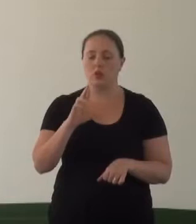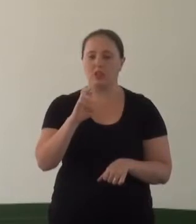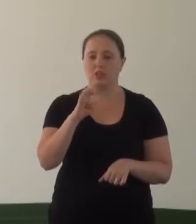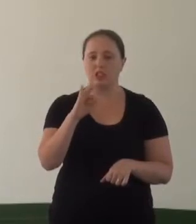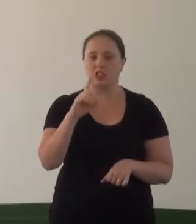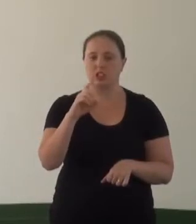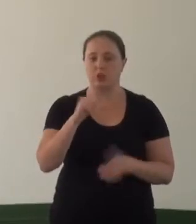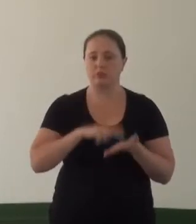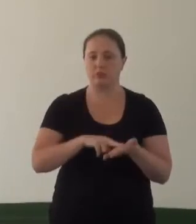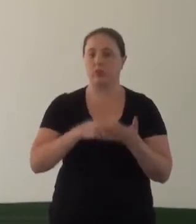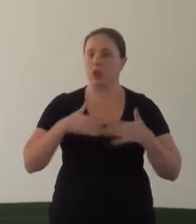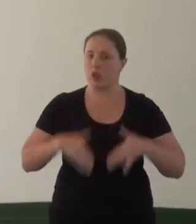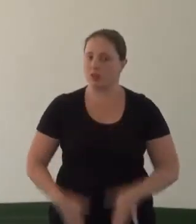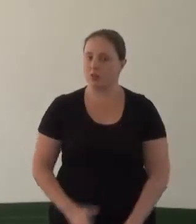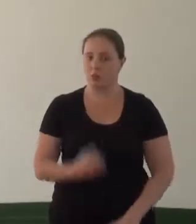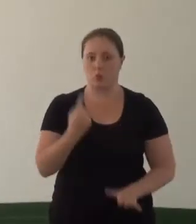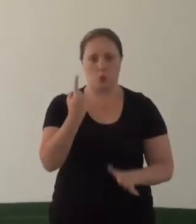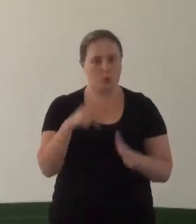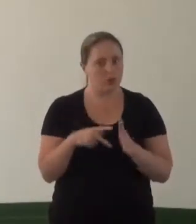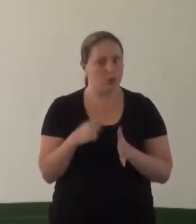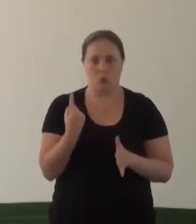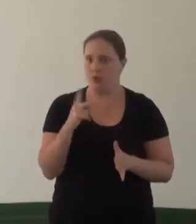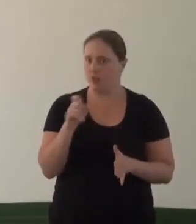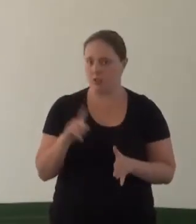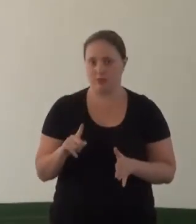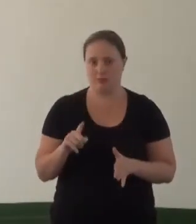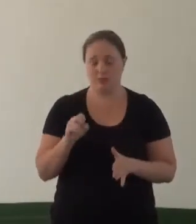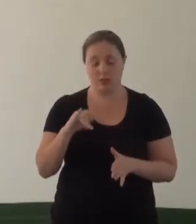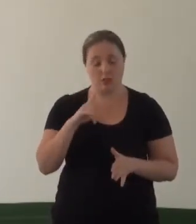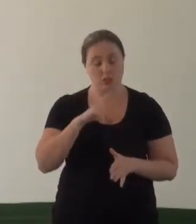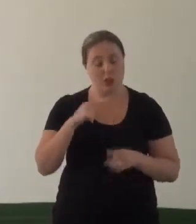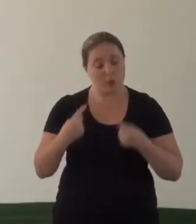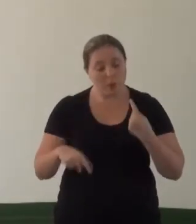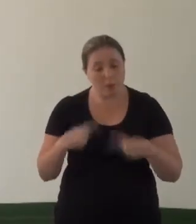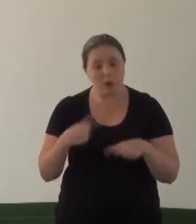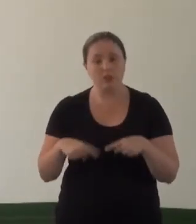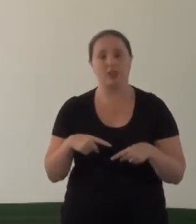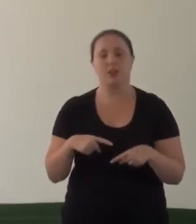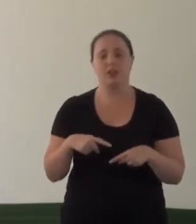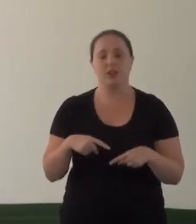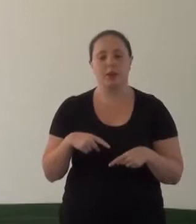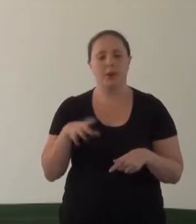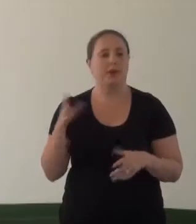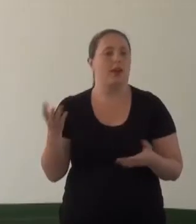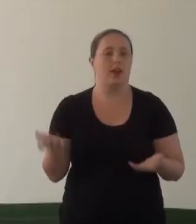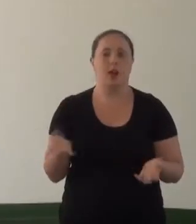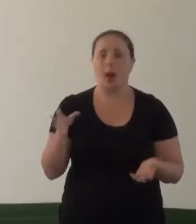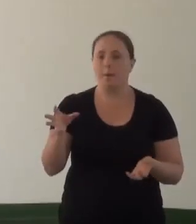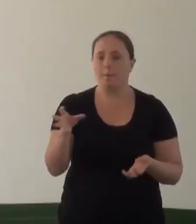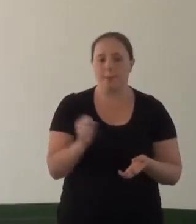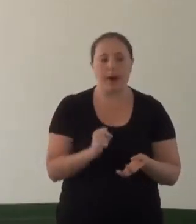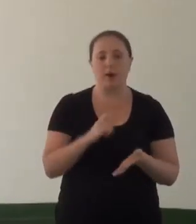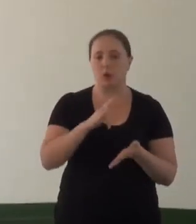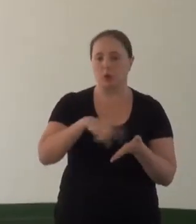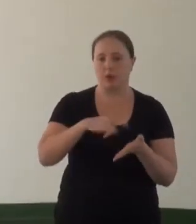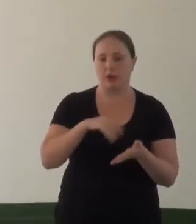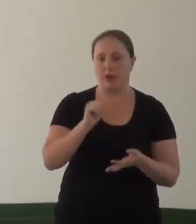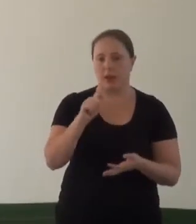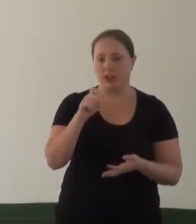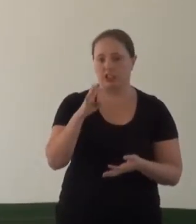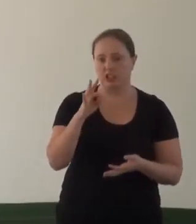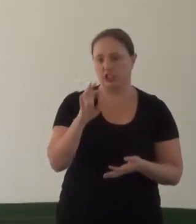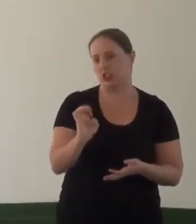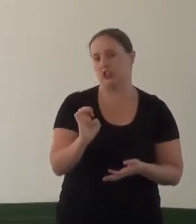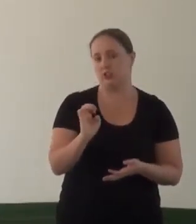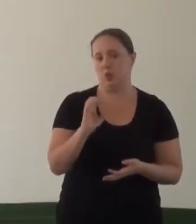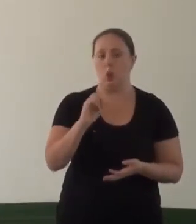vez. Então, se existe uma política que recolhe essa documentação, pelo agente da Guarda Municipal